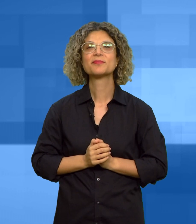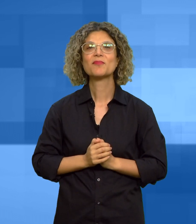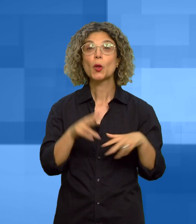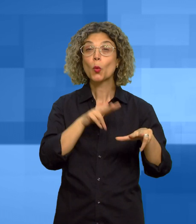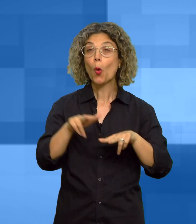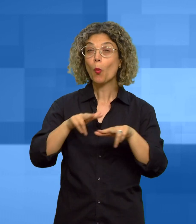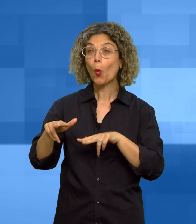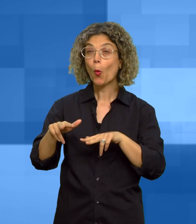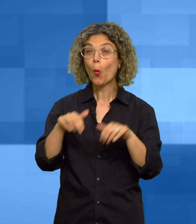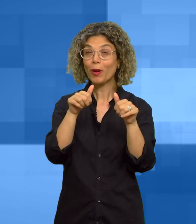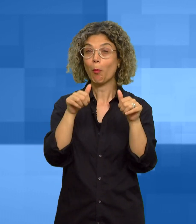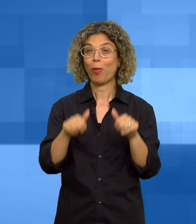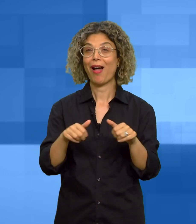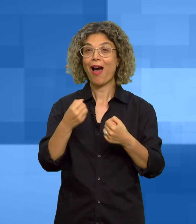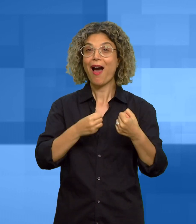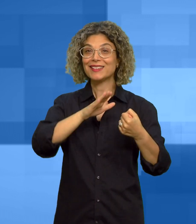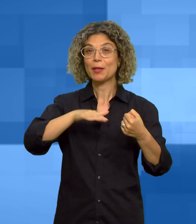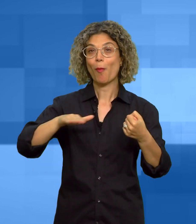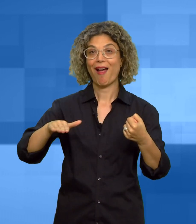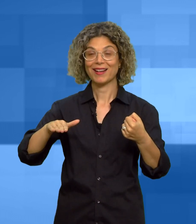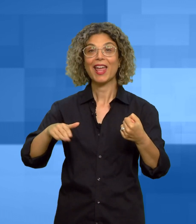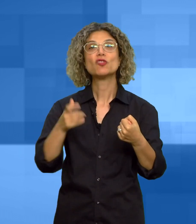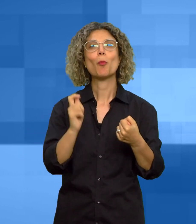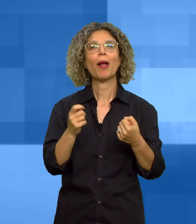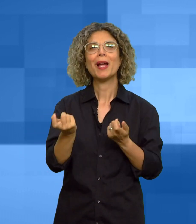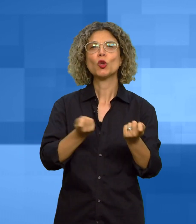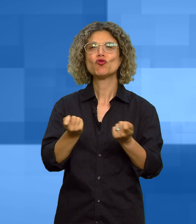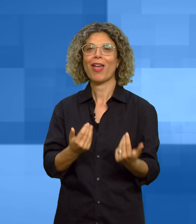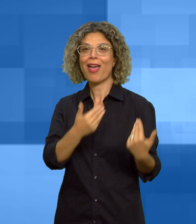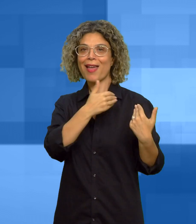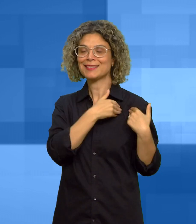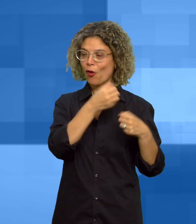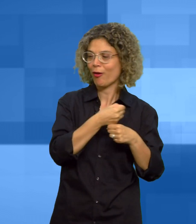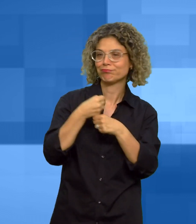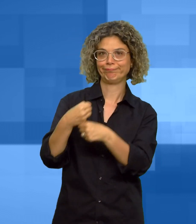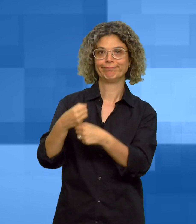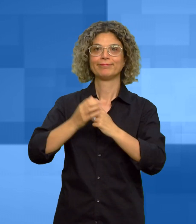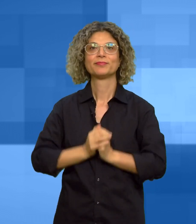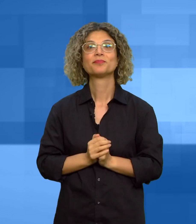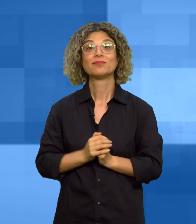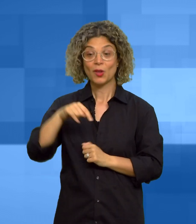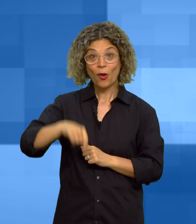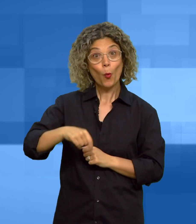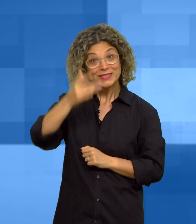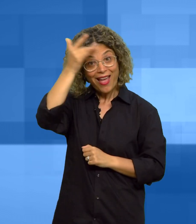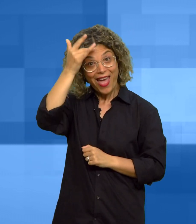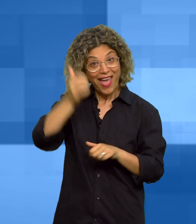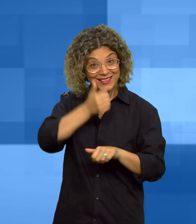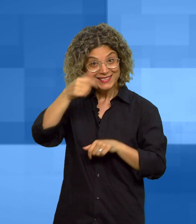Aggiudicate dai comuni le gare per la gestione dei parcheggi a pagamento Questa estate nelle